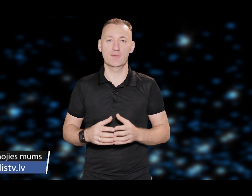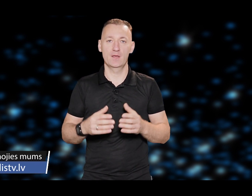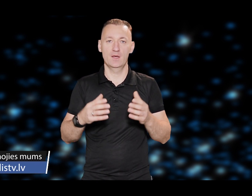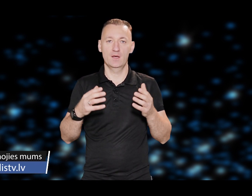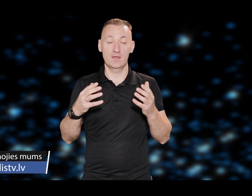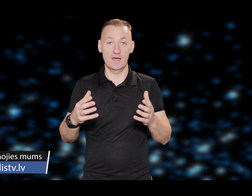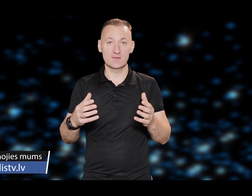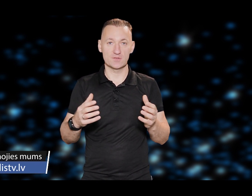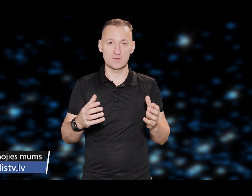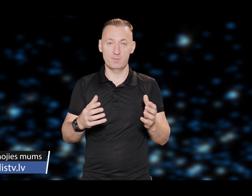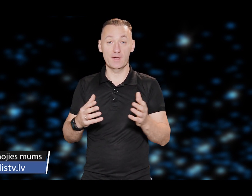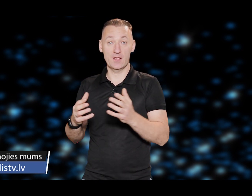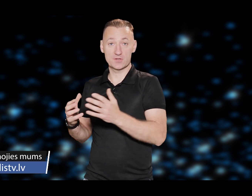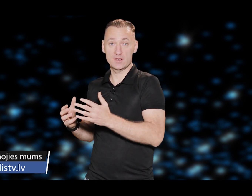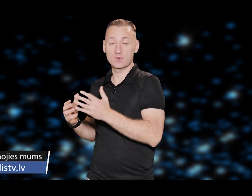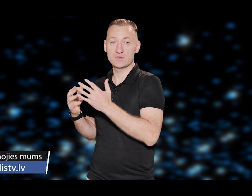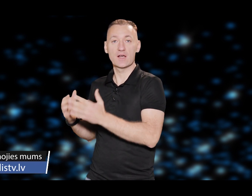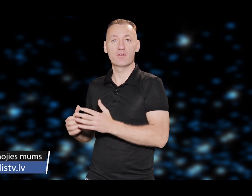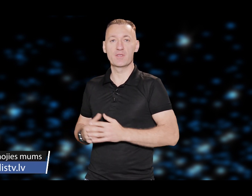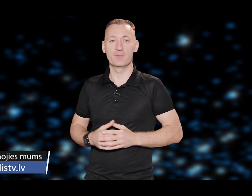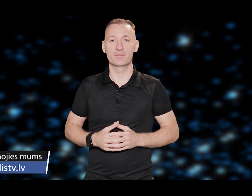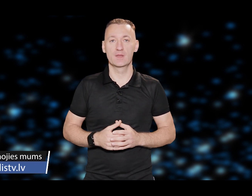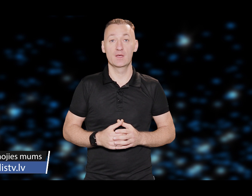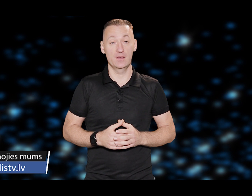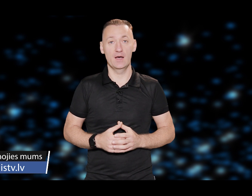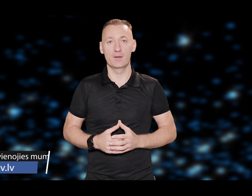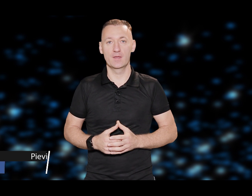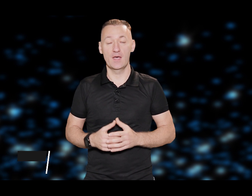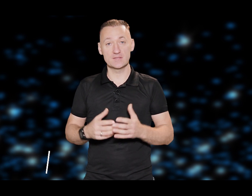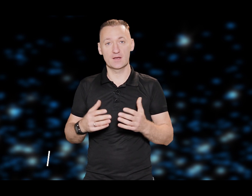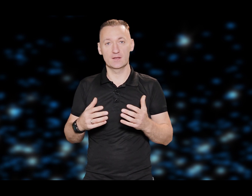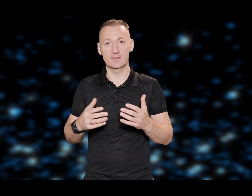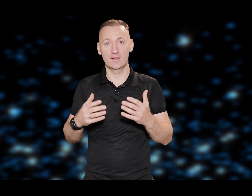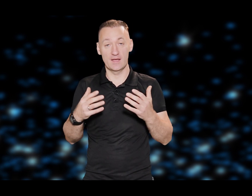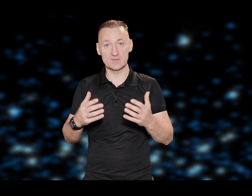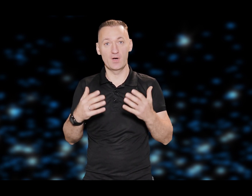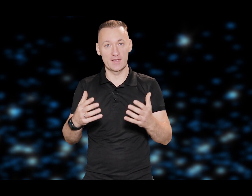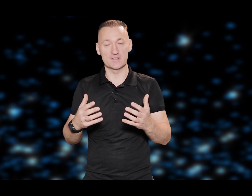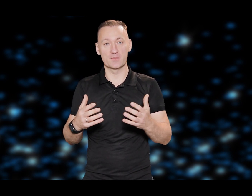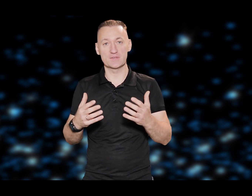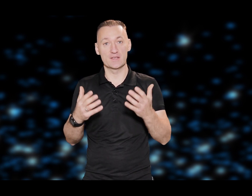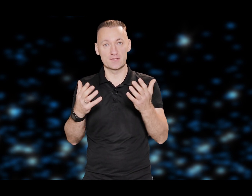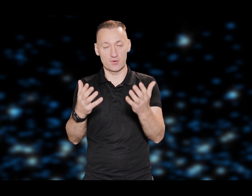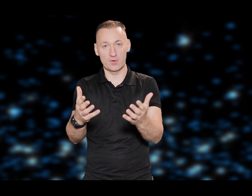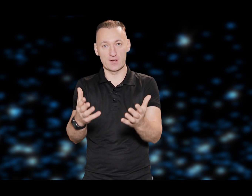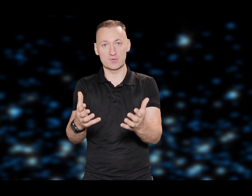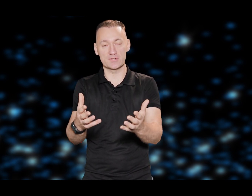Jēzus pagriežās un saka viņam, jā, es tagad esmu aizņemts, es runāju ar šo